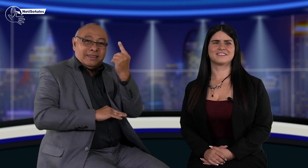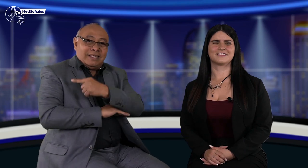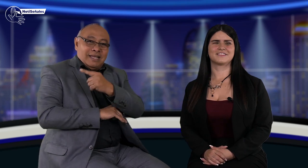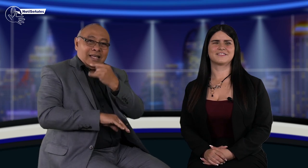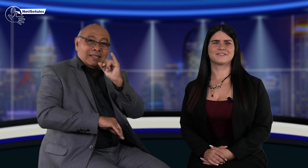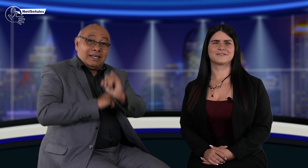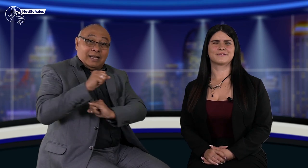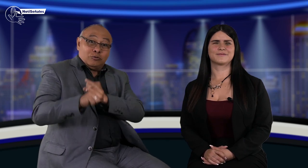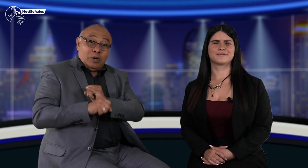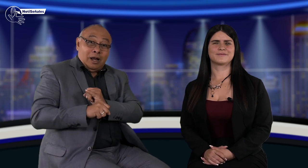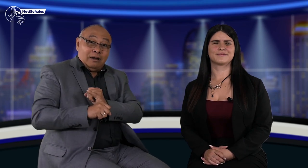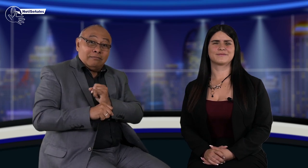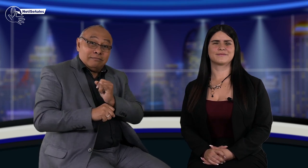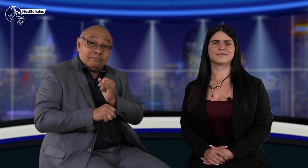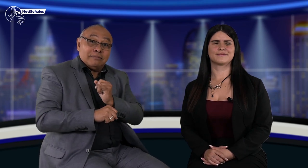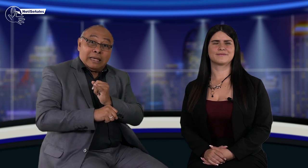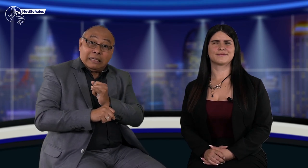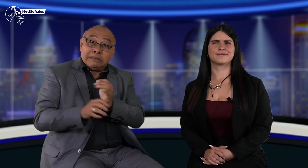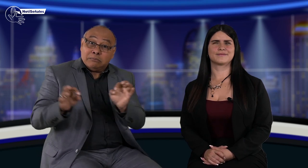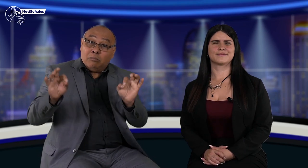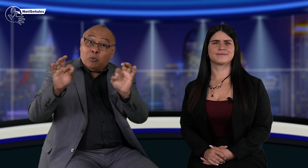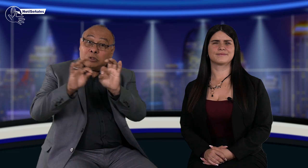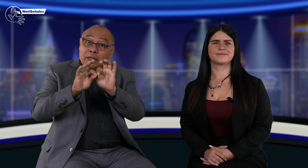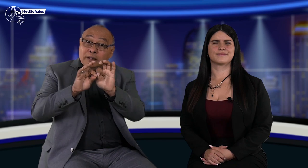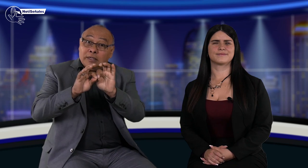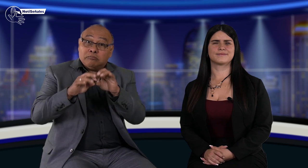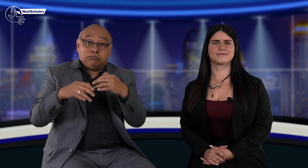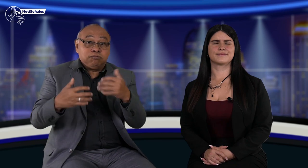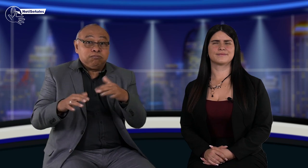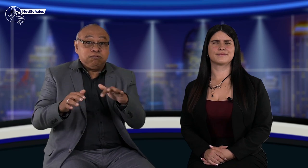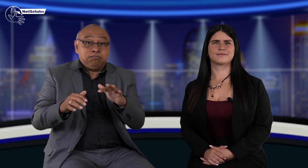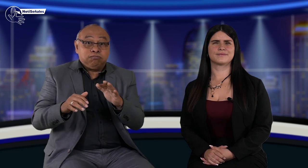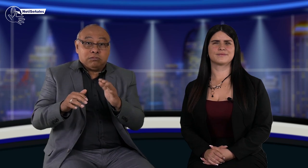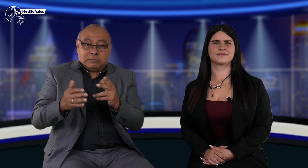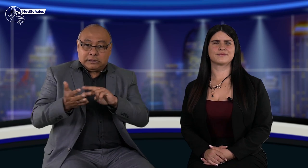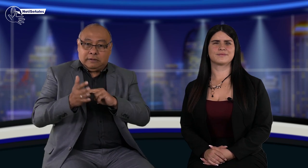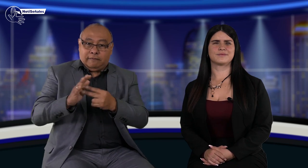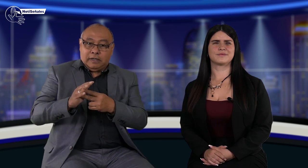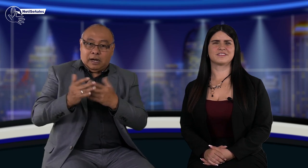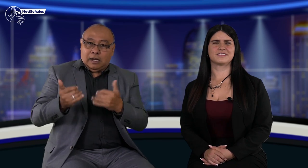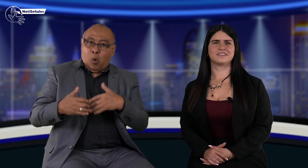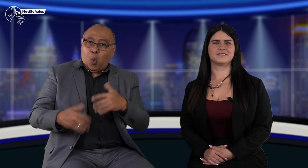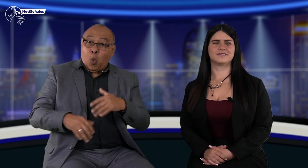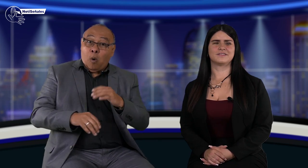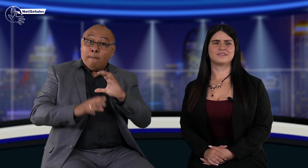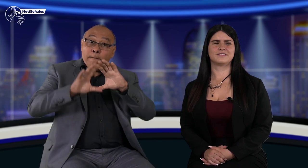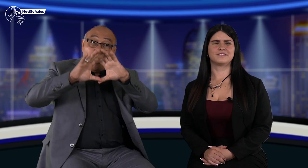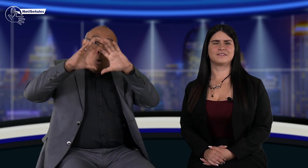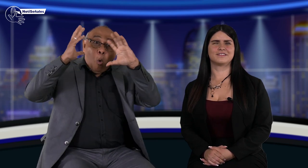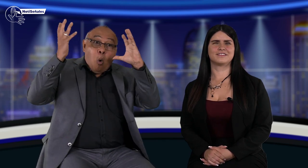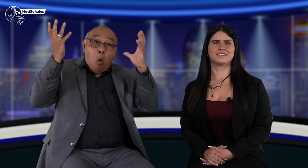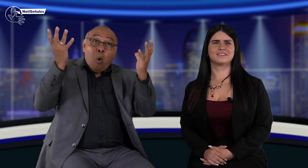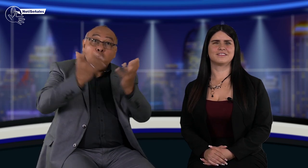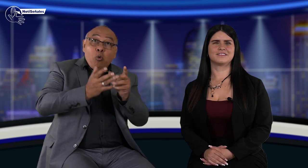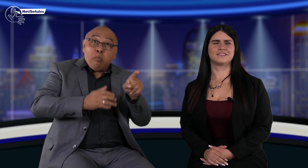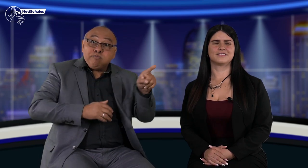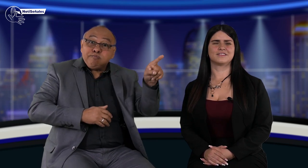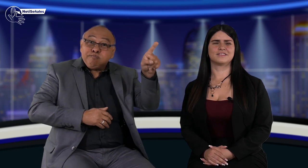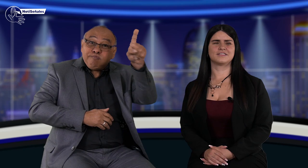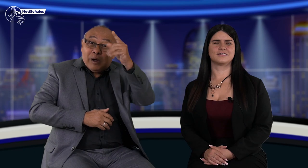Y esto es importante pues en el mundo, de acuerdo a la información compartida